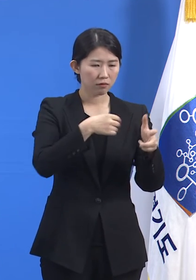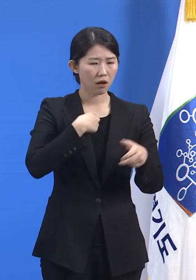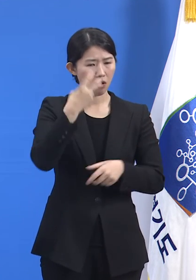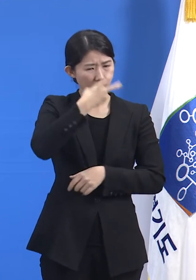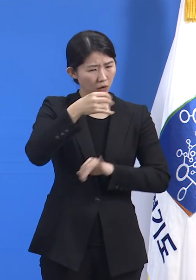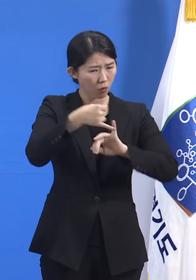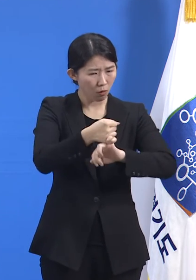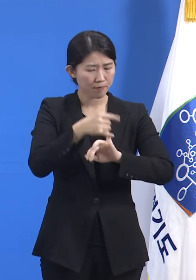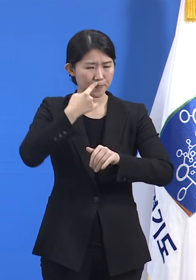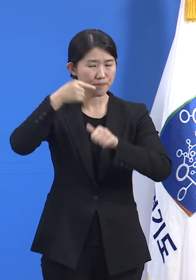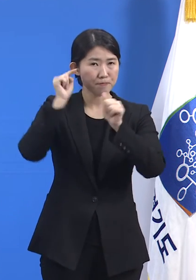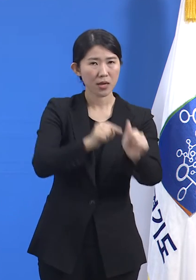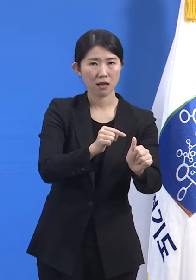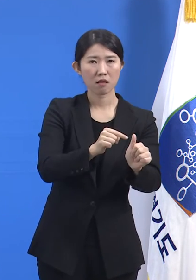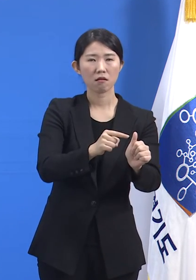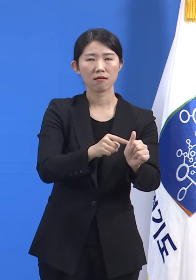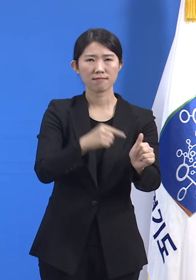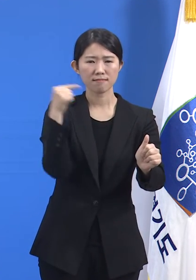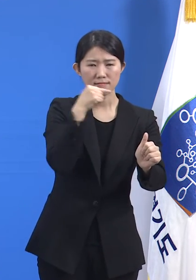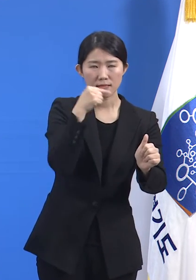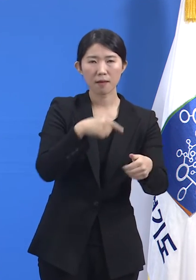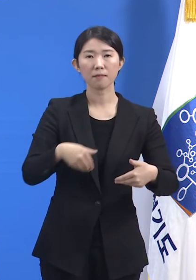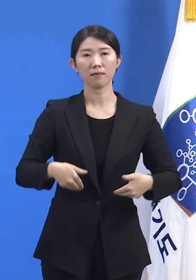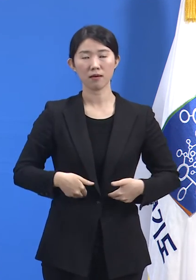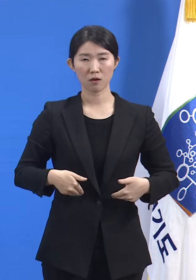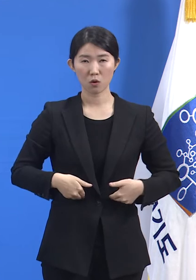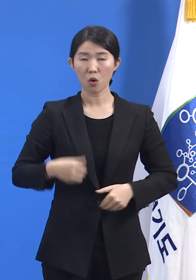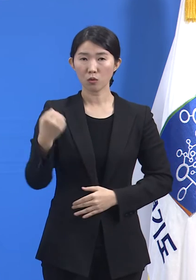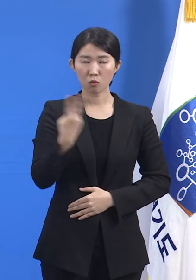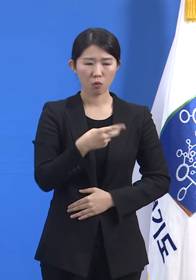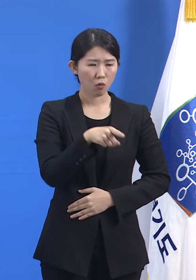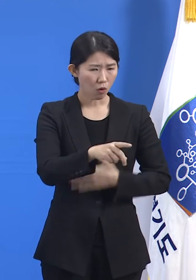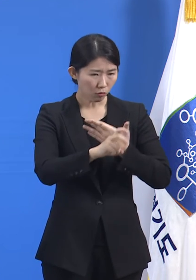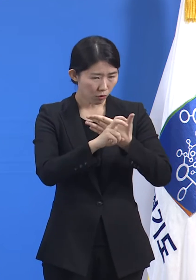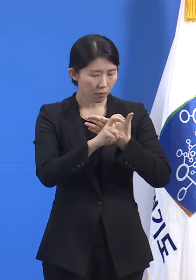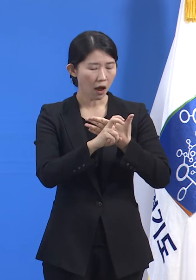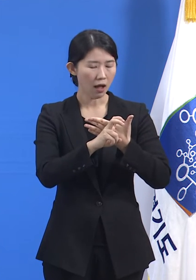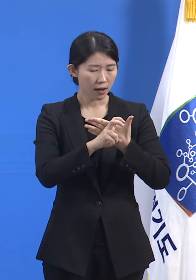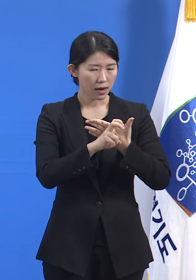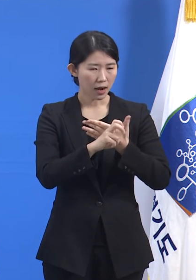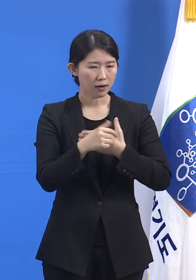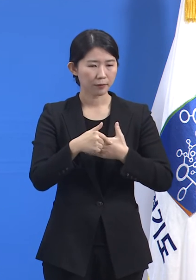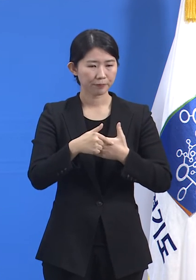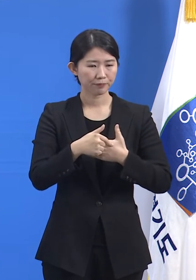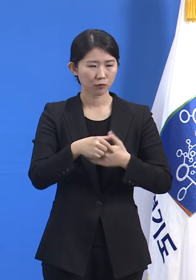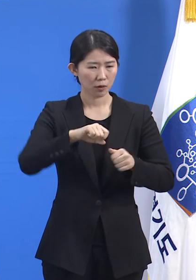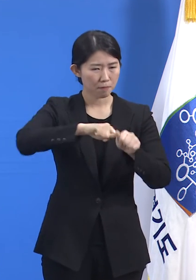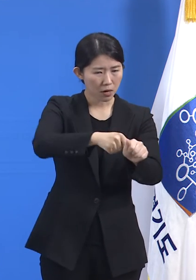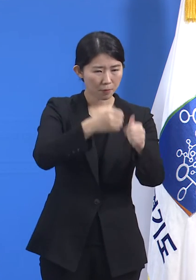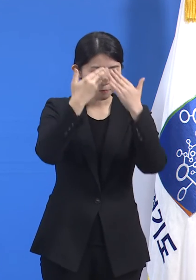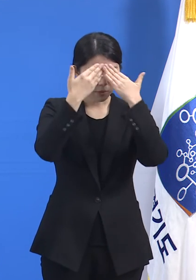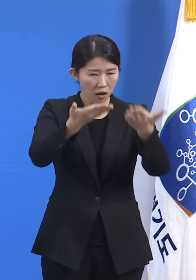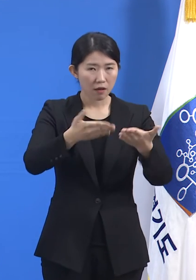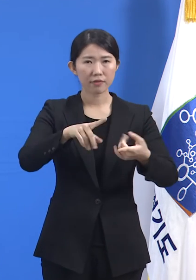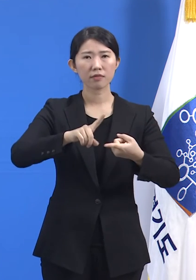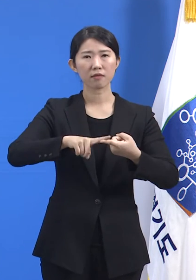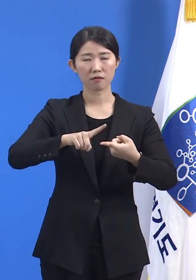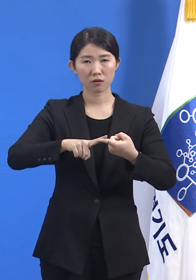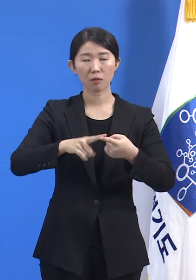강력한 조치뿐 아니라 신분상의 불이익을 한시적으로 제거하는 등의 조치도 필요합니다.